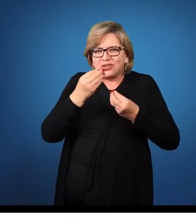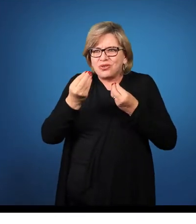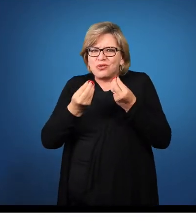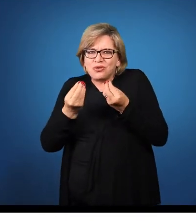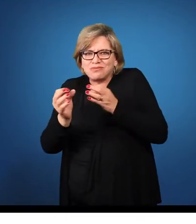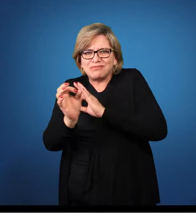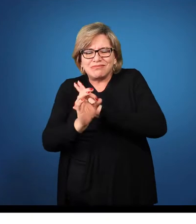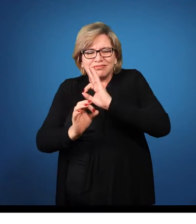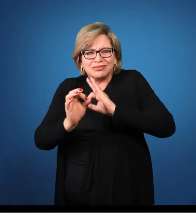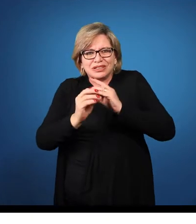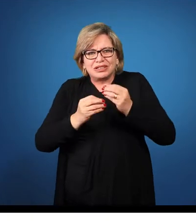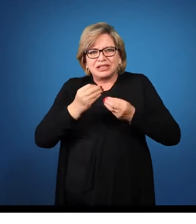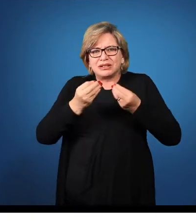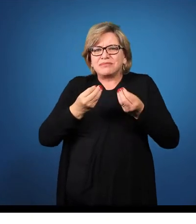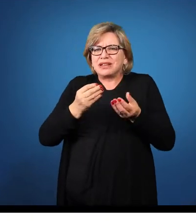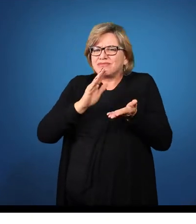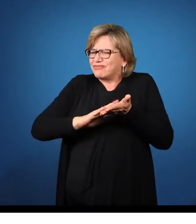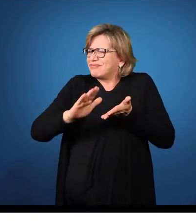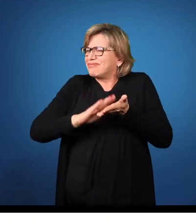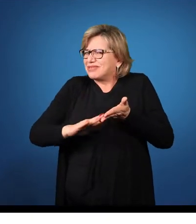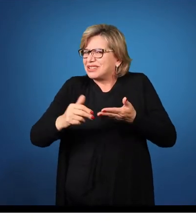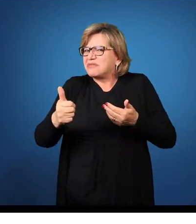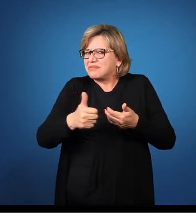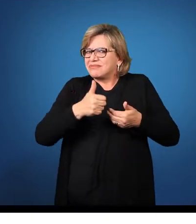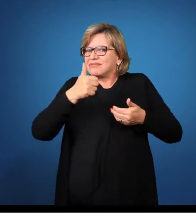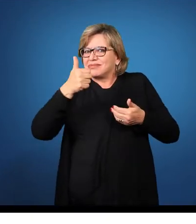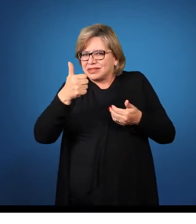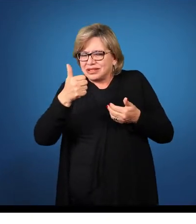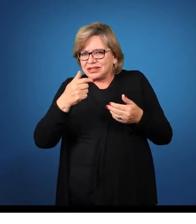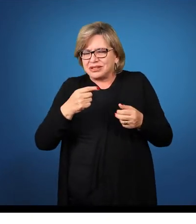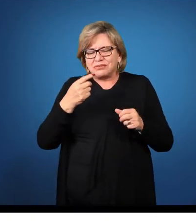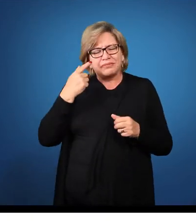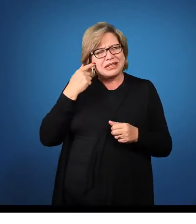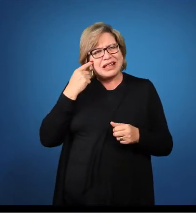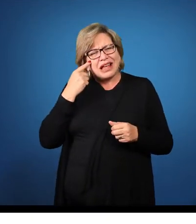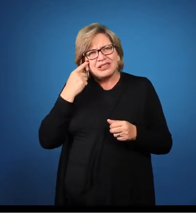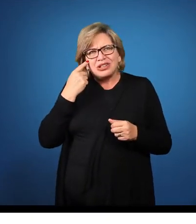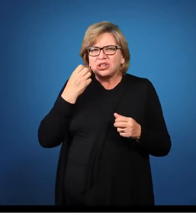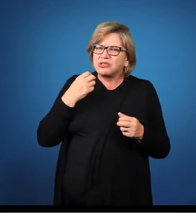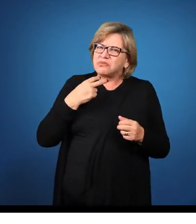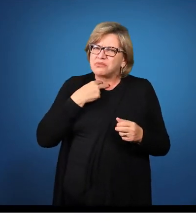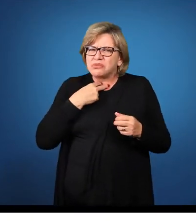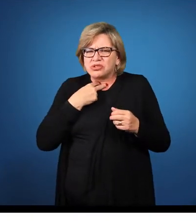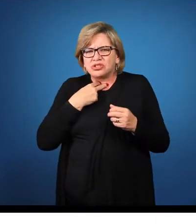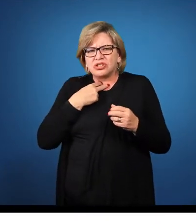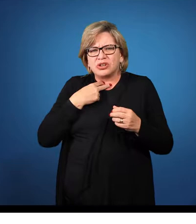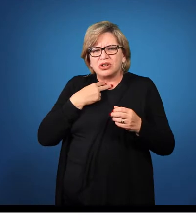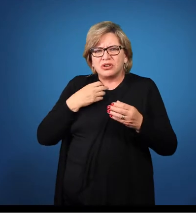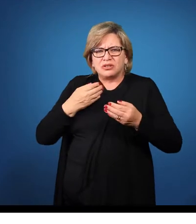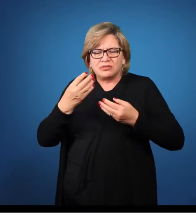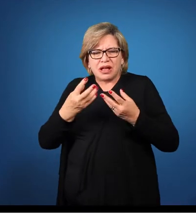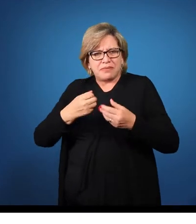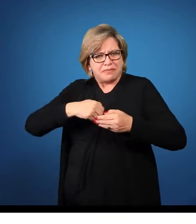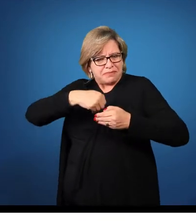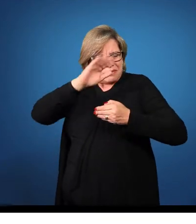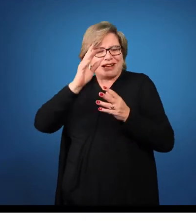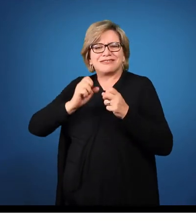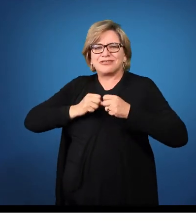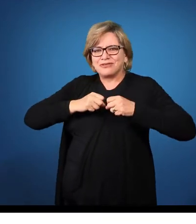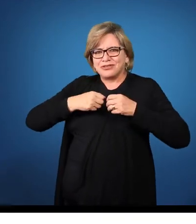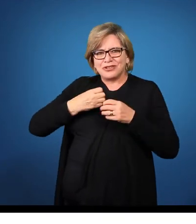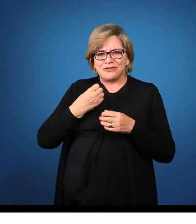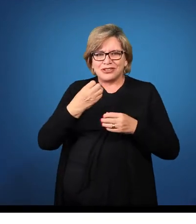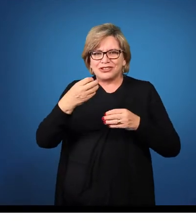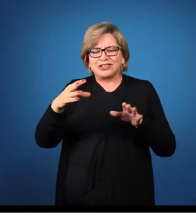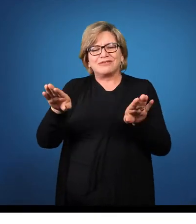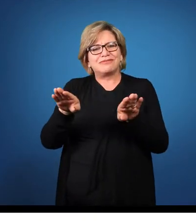configuração? O custo é melhor? Será que nós não poderíamos transportar quantidades maiores